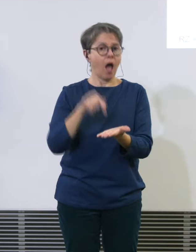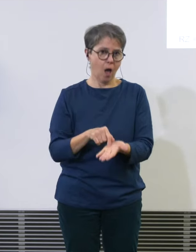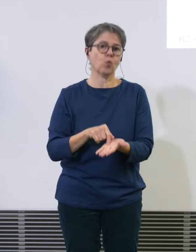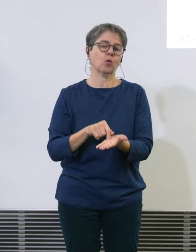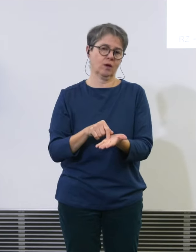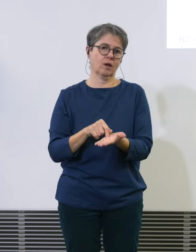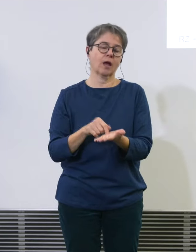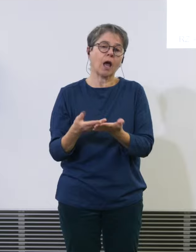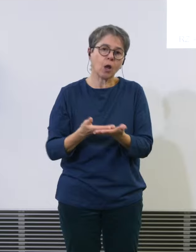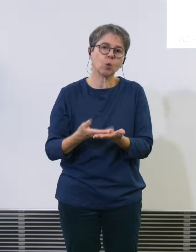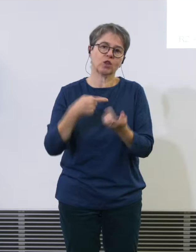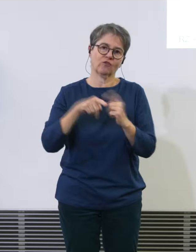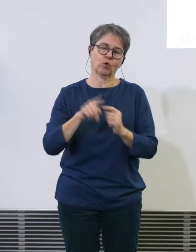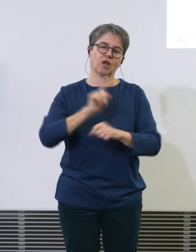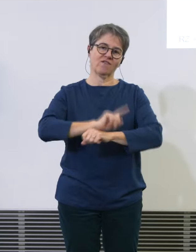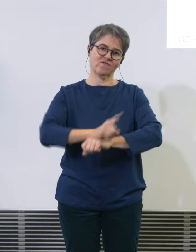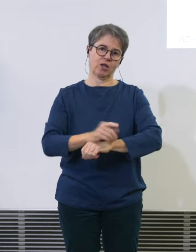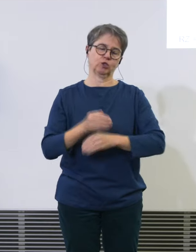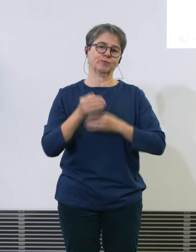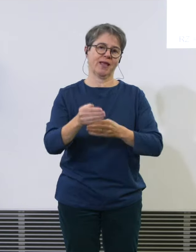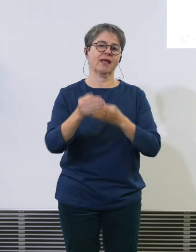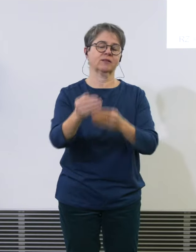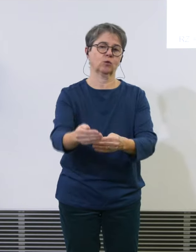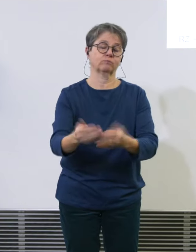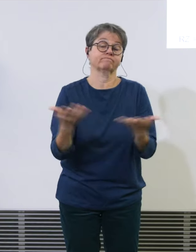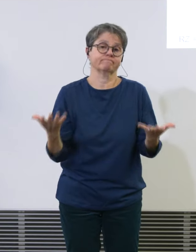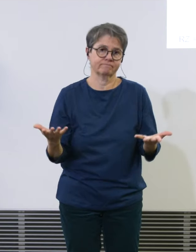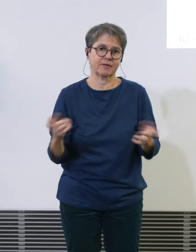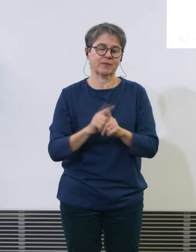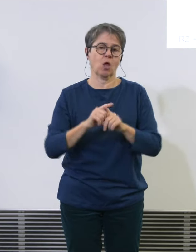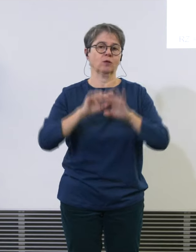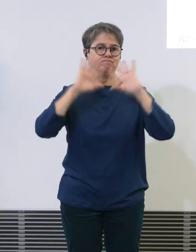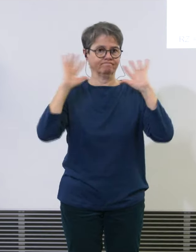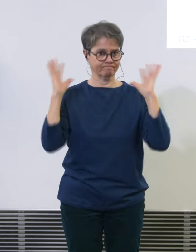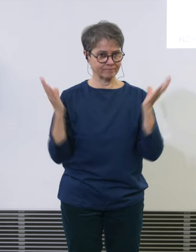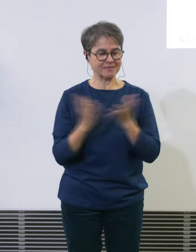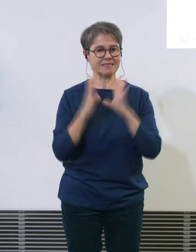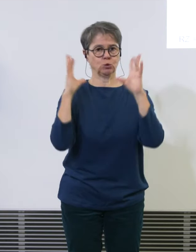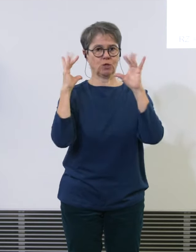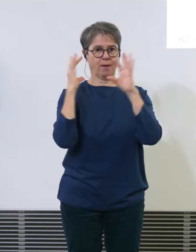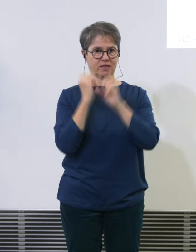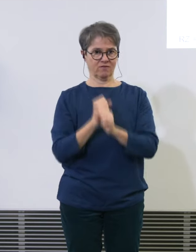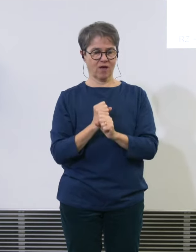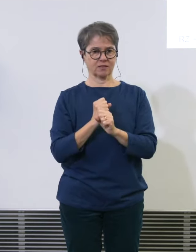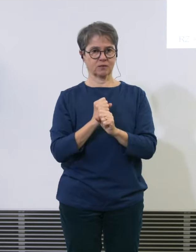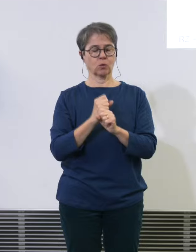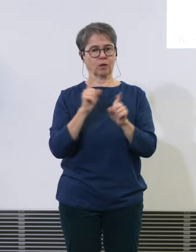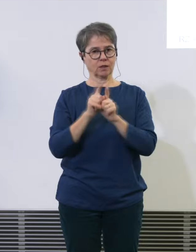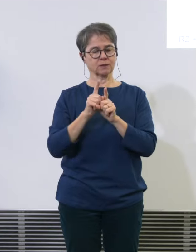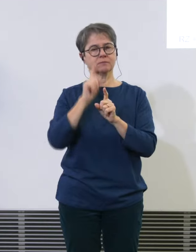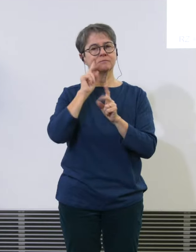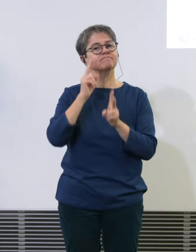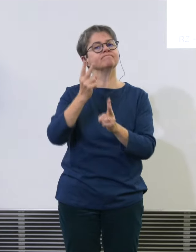sprechen. Zusammenfasst kann man sagen, dass der Monitoringwert vom ZFV auch 2022